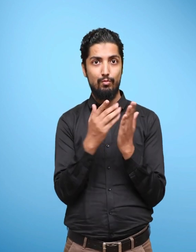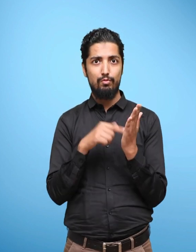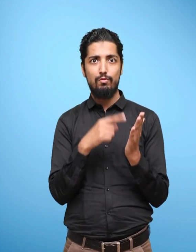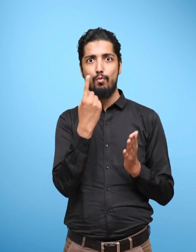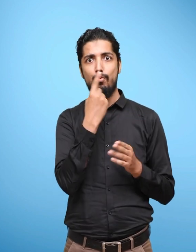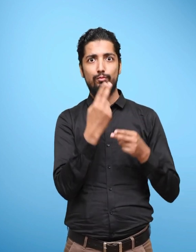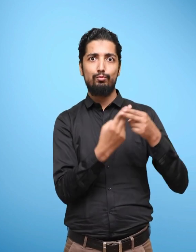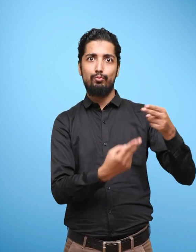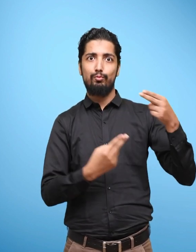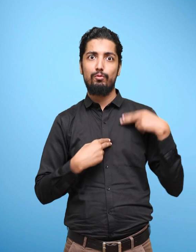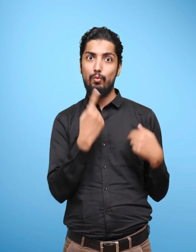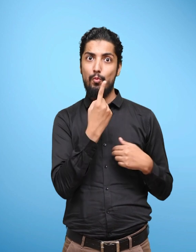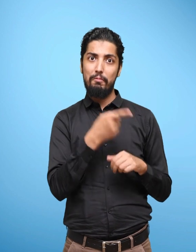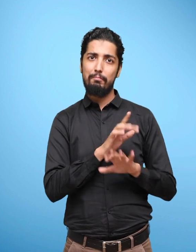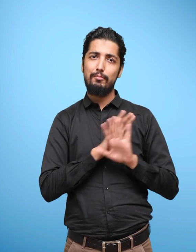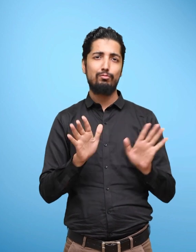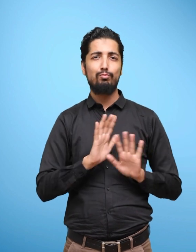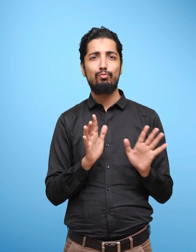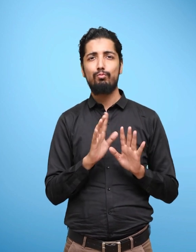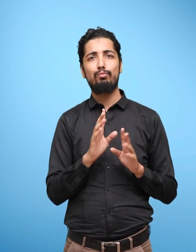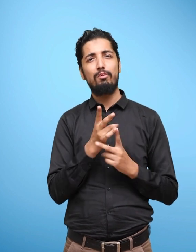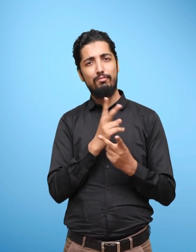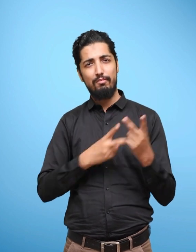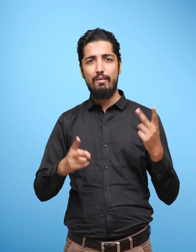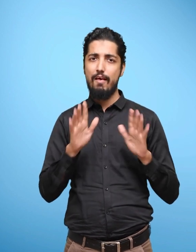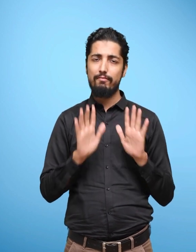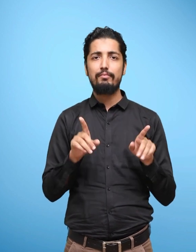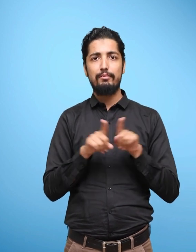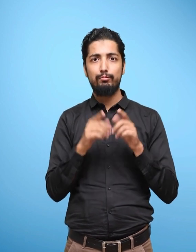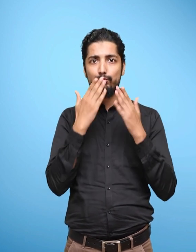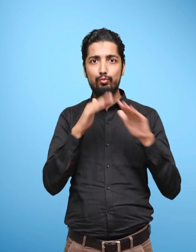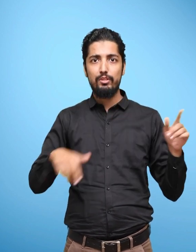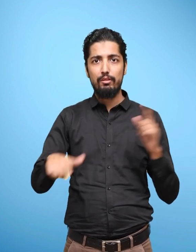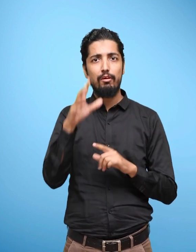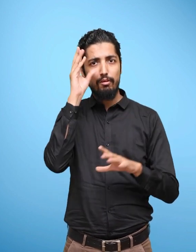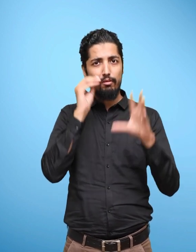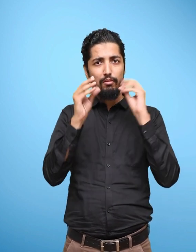Children Learn much more While observing The environment Around them